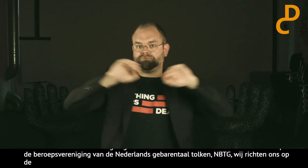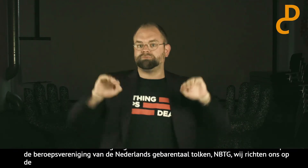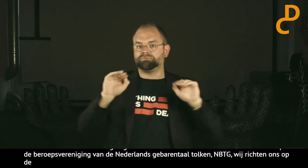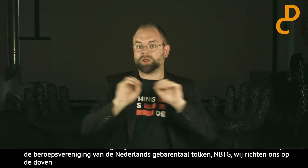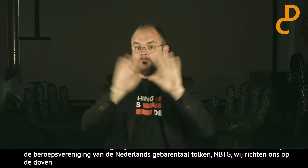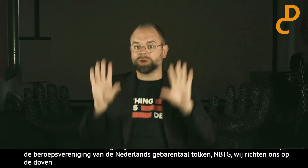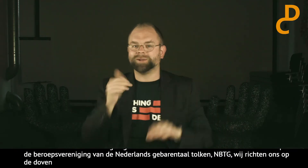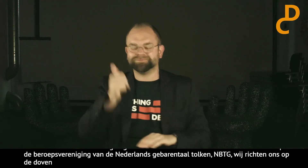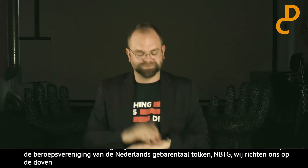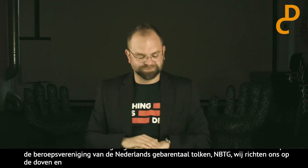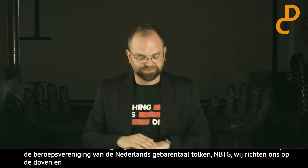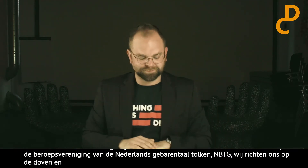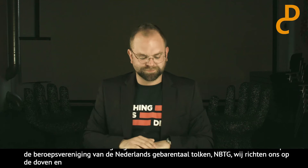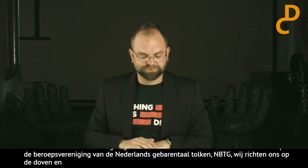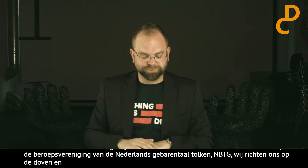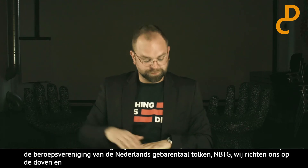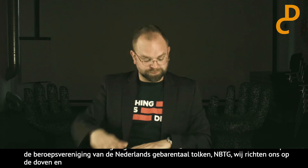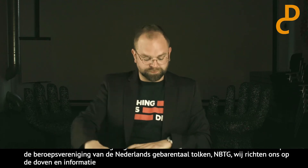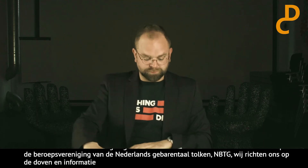hoop dat dit even gescheiden kan blijven voor de helderheid.